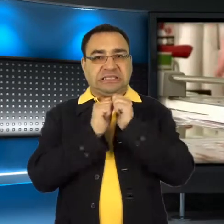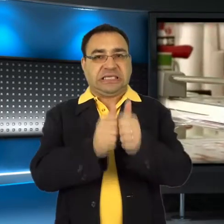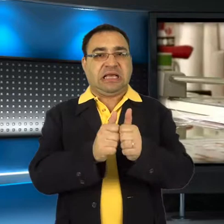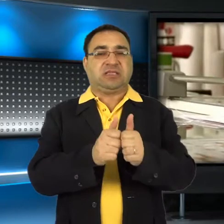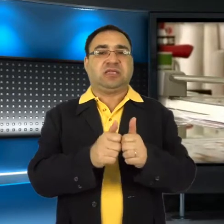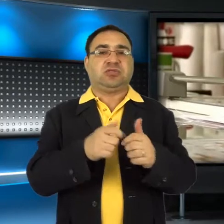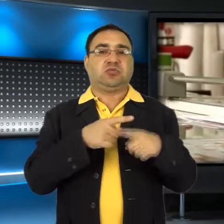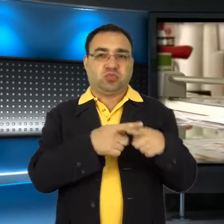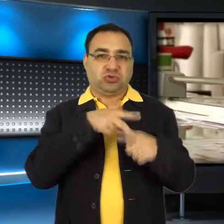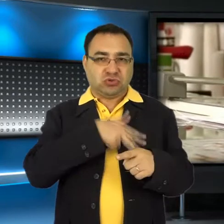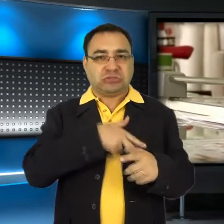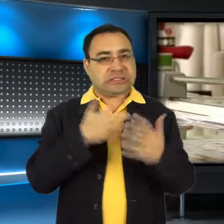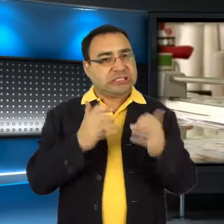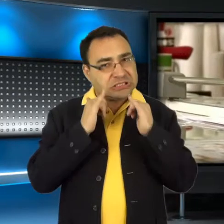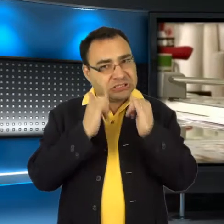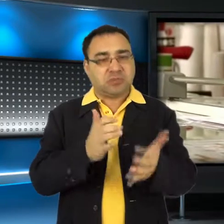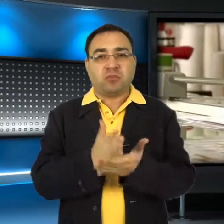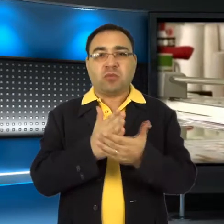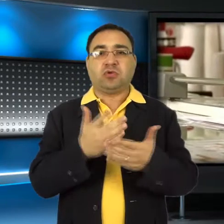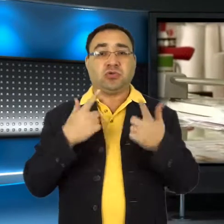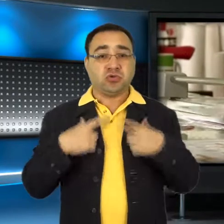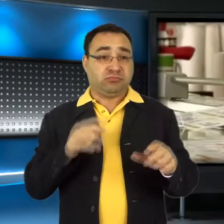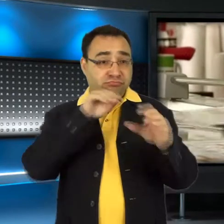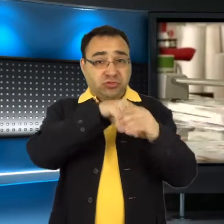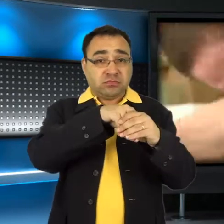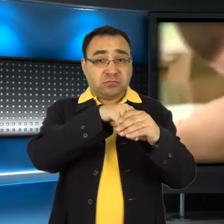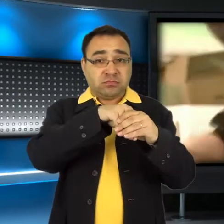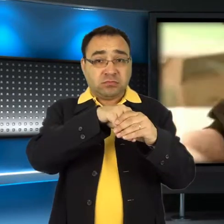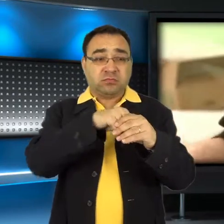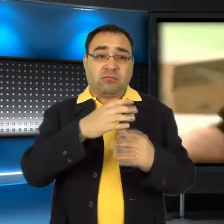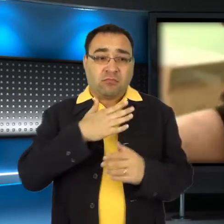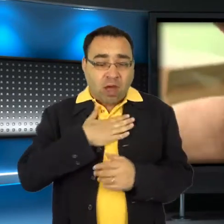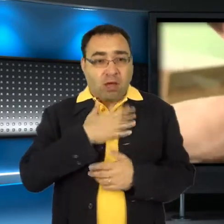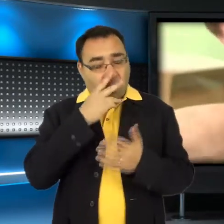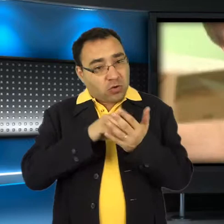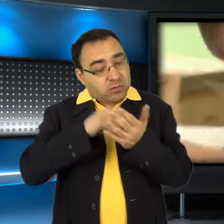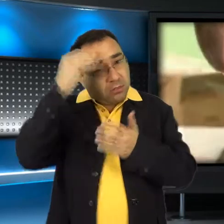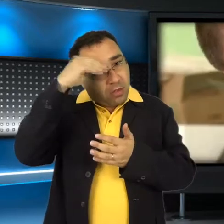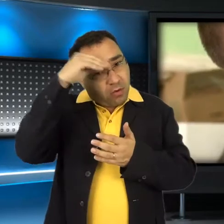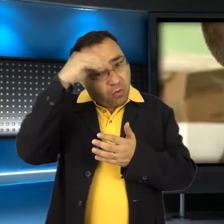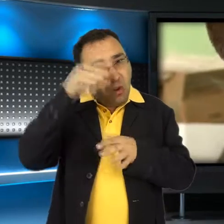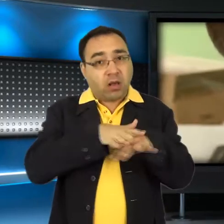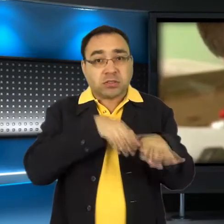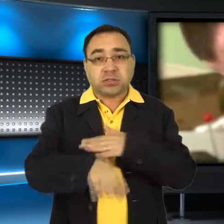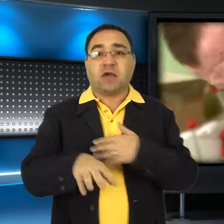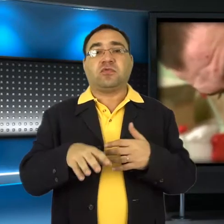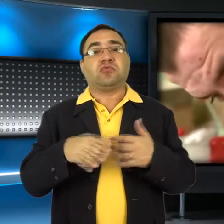Ważną misją przedsiębiorstw społecznych jest również to, że osoby przynależące do nich zyskują cenne doświadczenia.